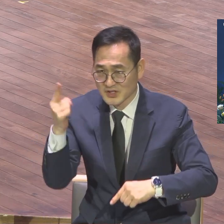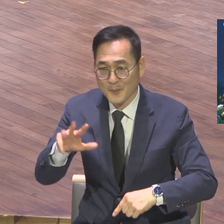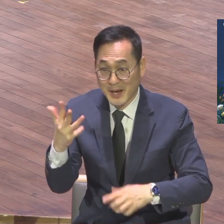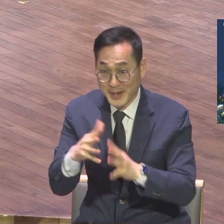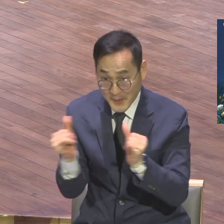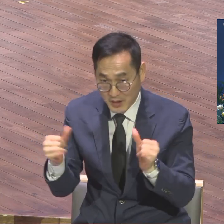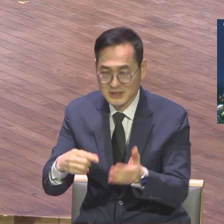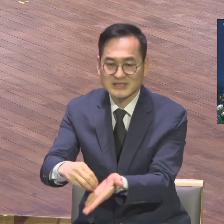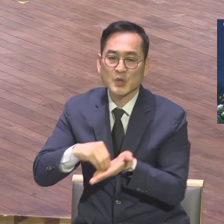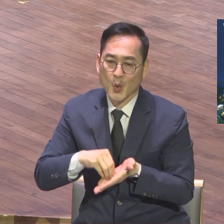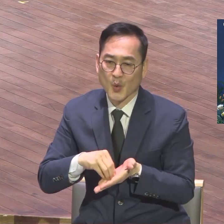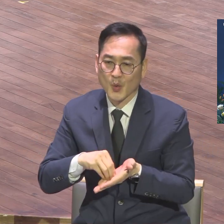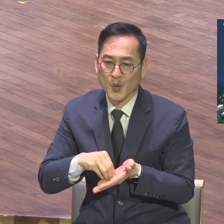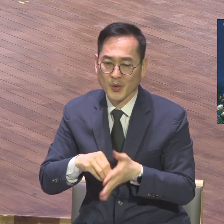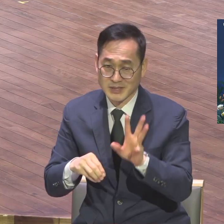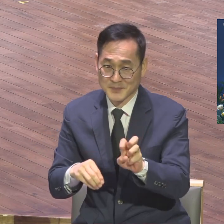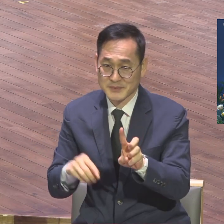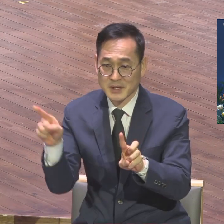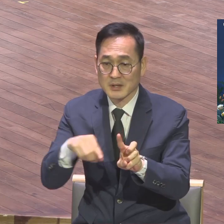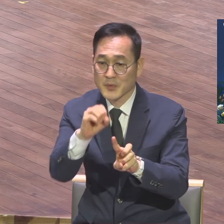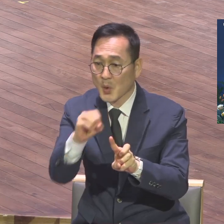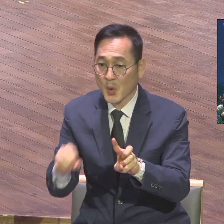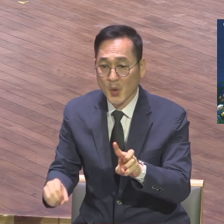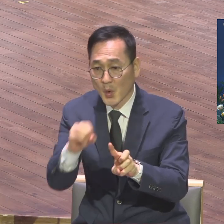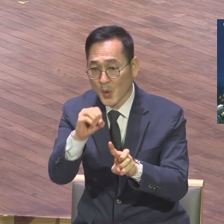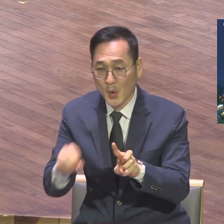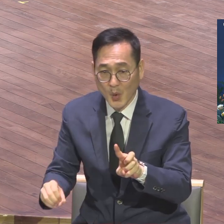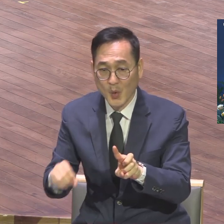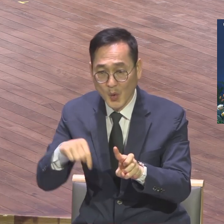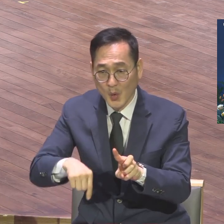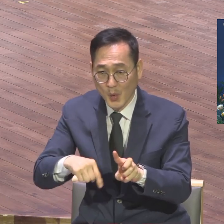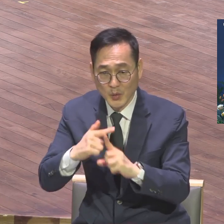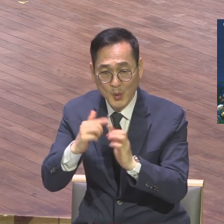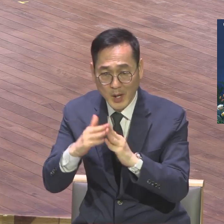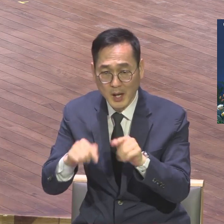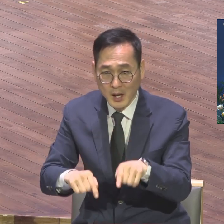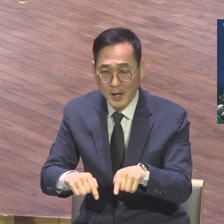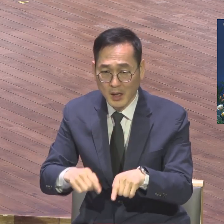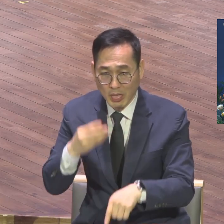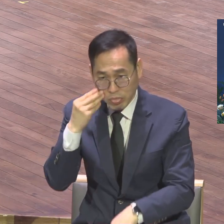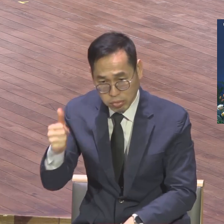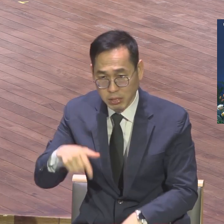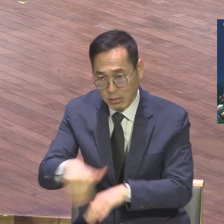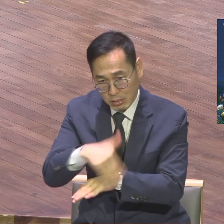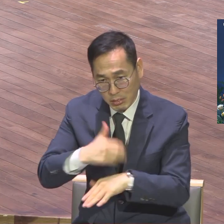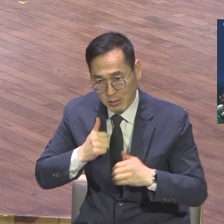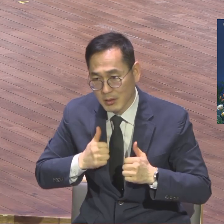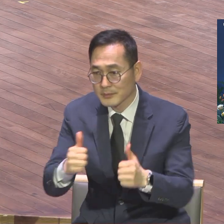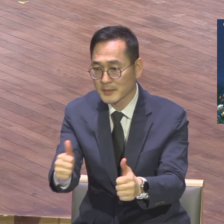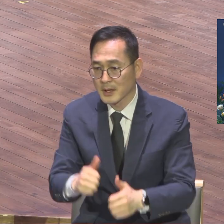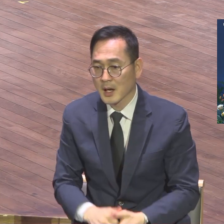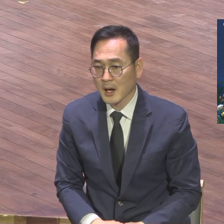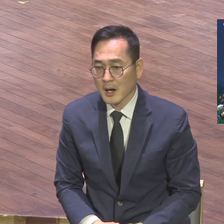61%가 교회와 되는 이런 놀라운 응답을 받게 되었어요. 3운동,